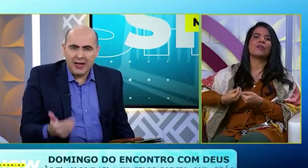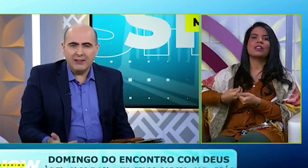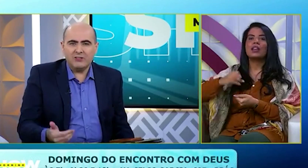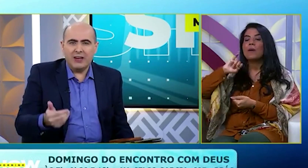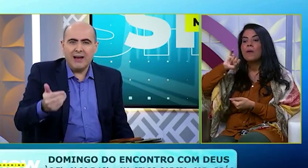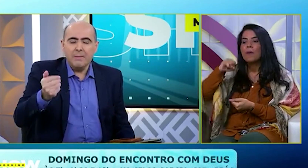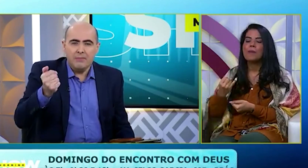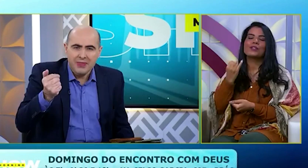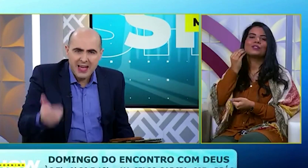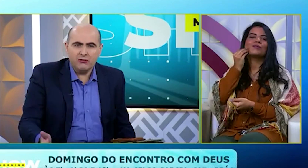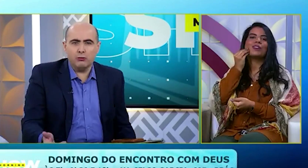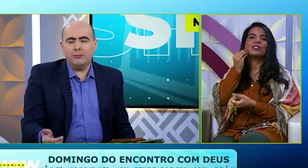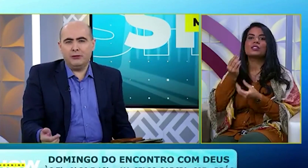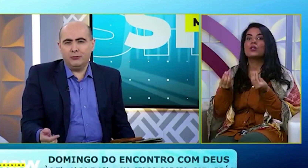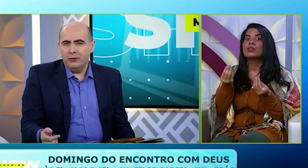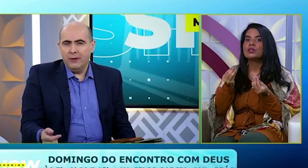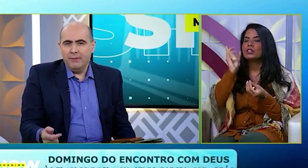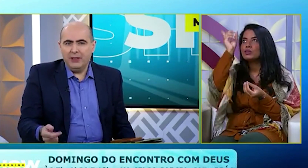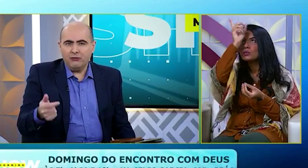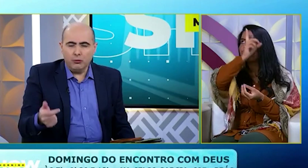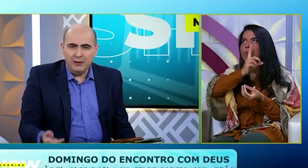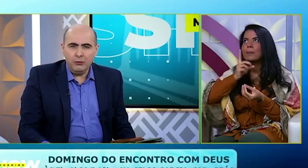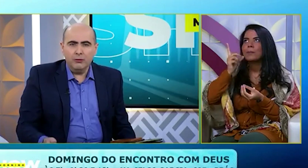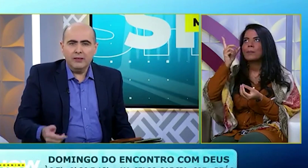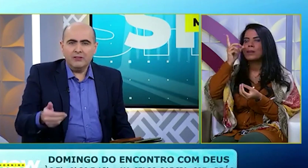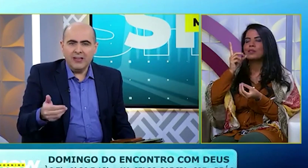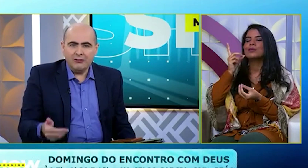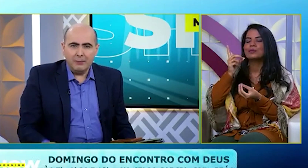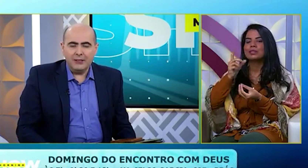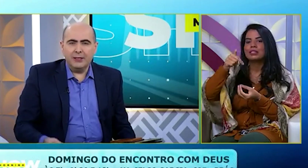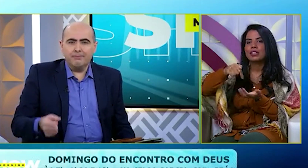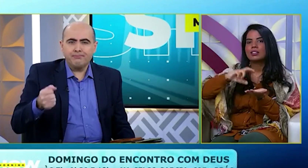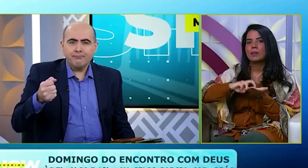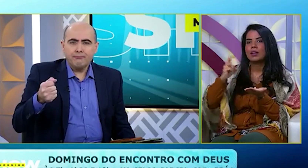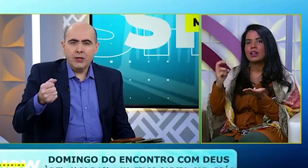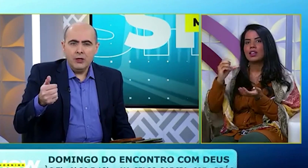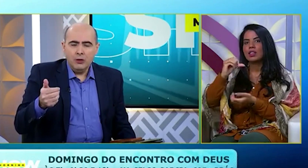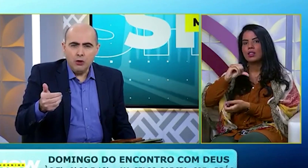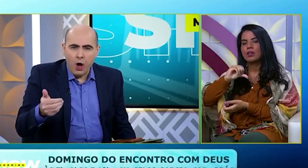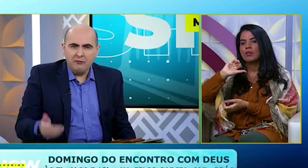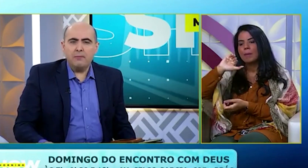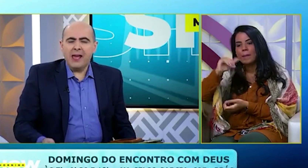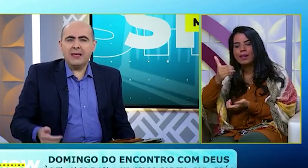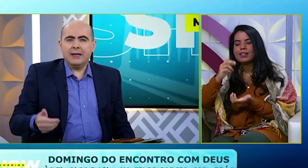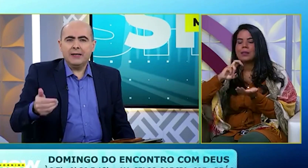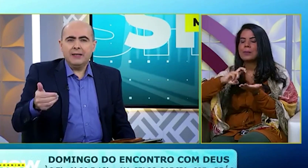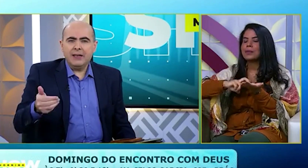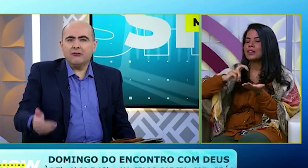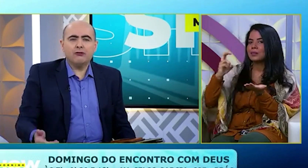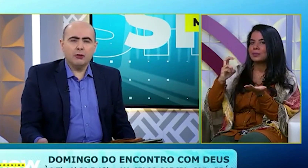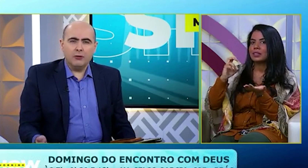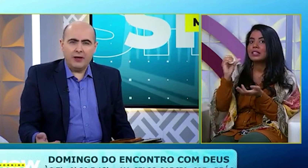oportunidade Será neste domingo. Neste domingo, Sete da manhã, Nove e meia